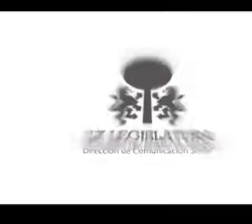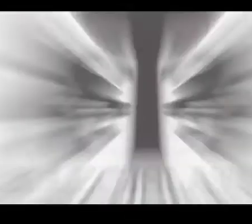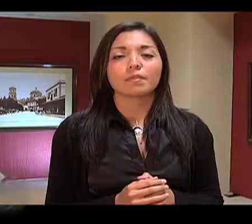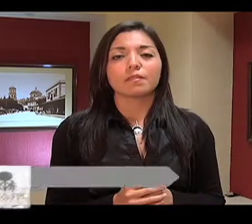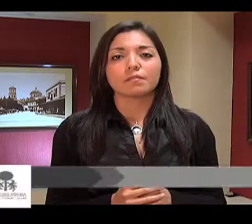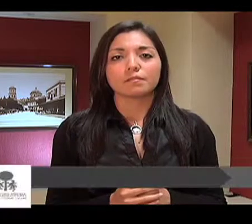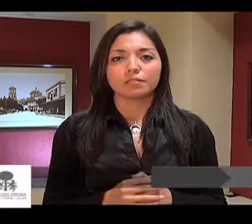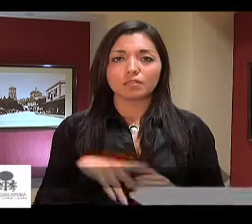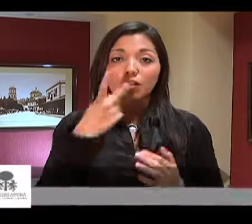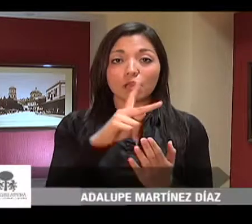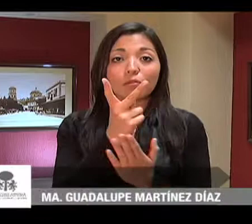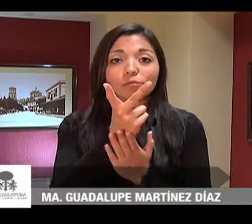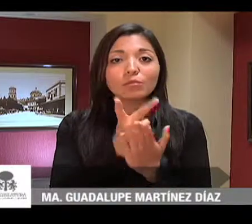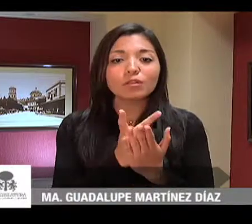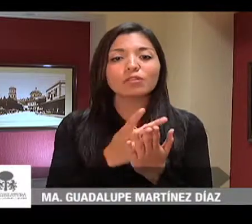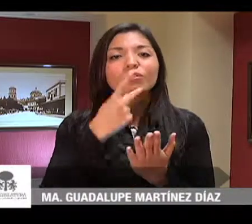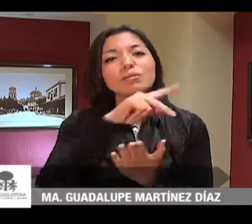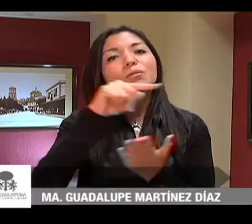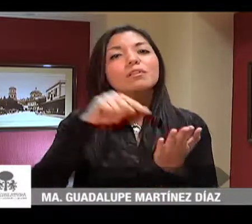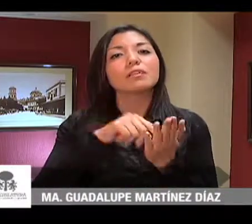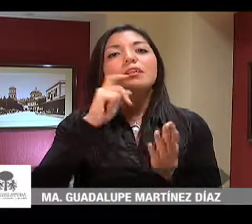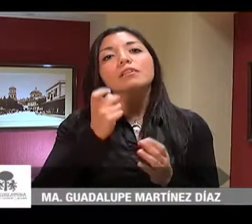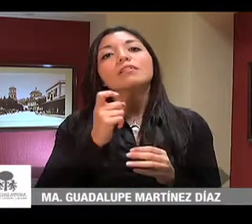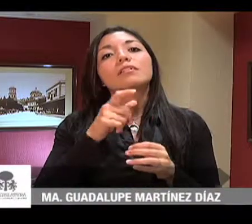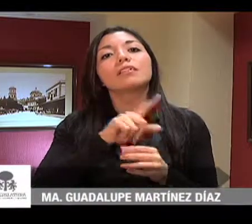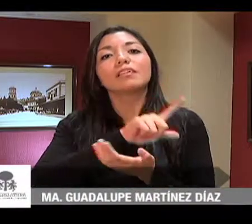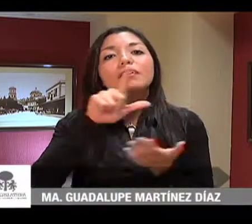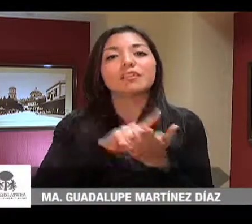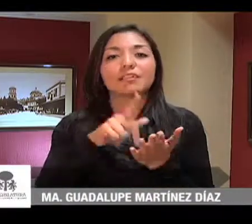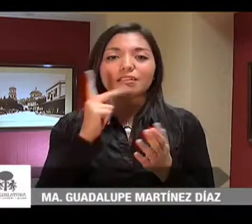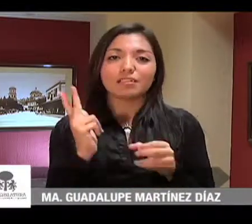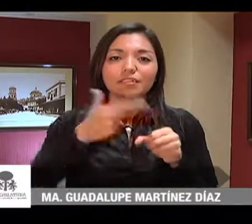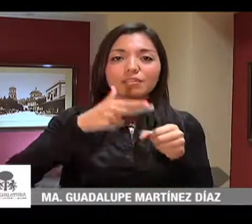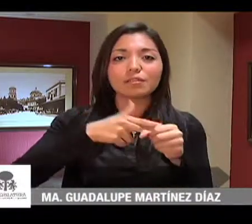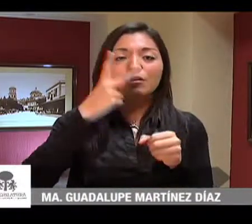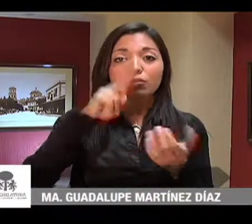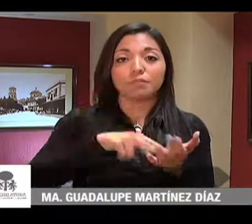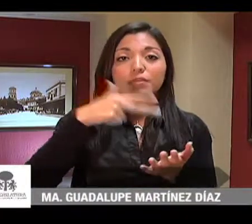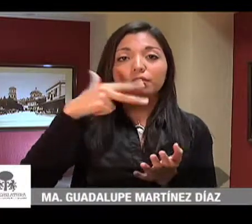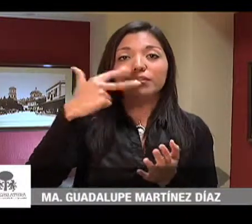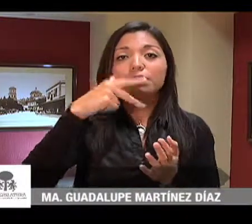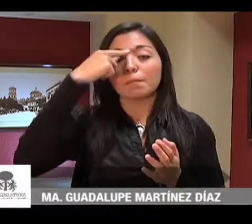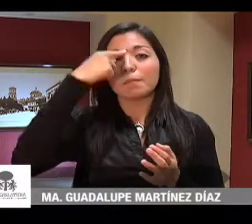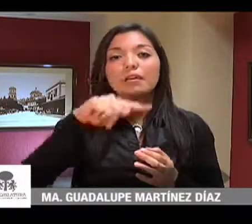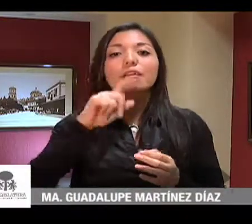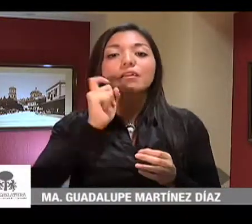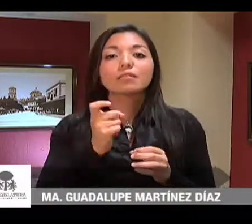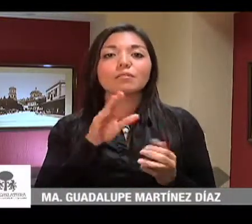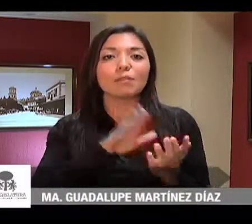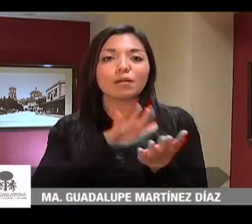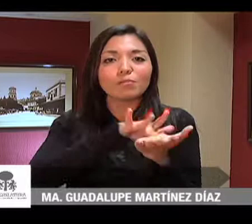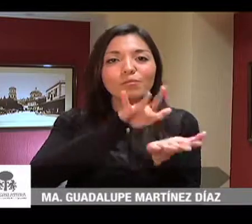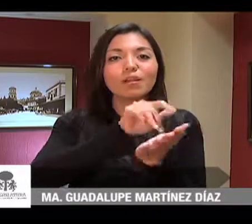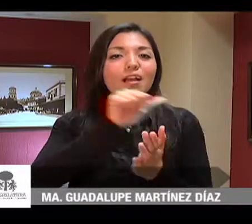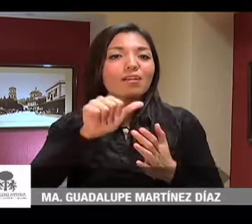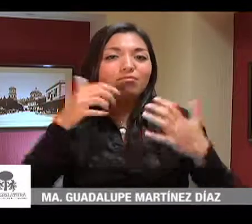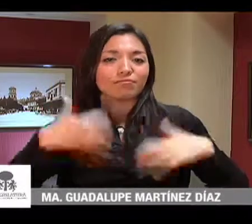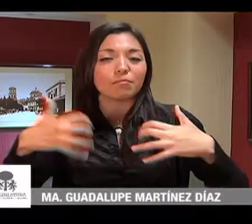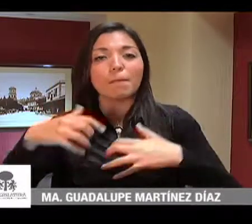El proyecto de dictamen que adiciona la Ley de Ingresos del Gobierno del Estado del 2013 para incentivar y apoyar a las empresas que a su vez respalden a las